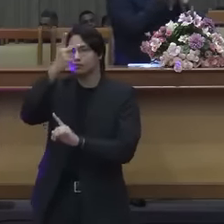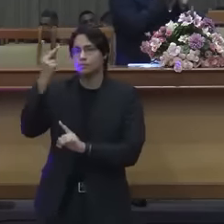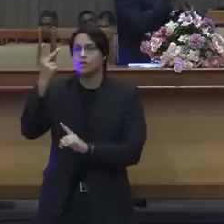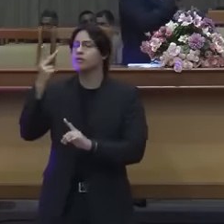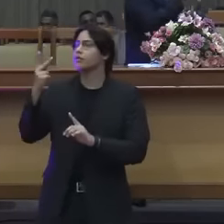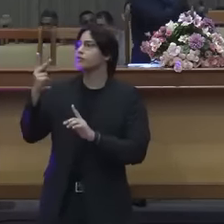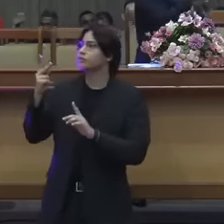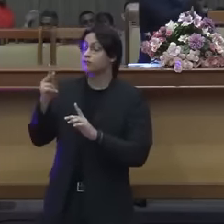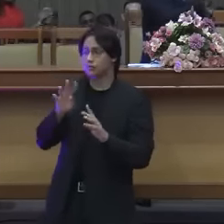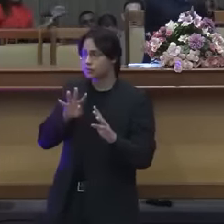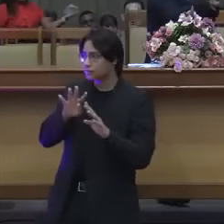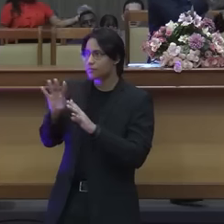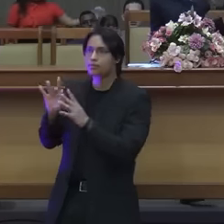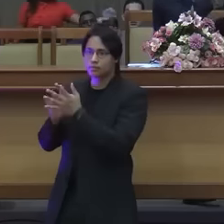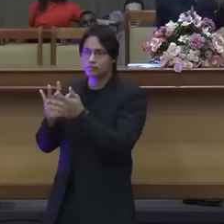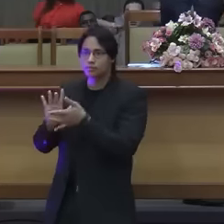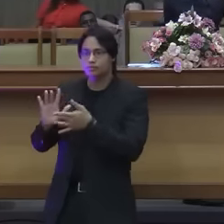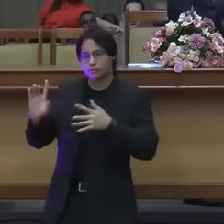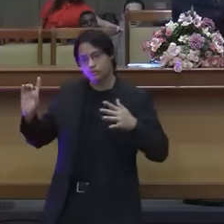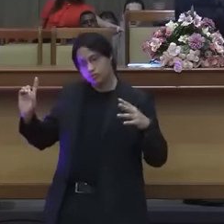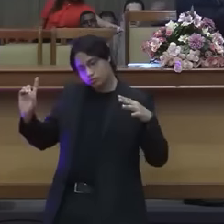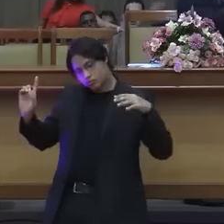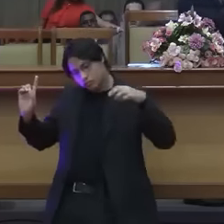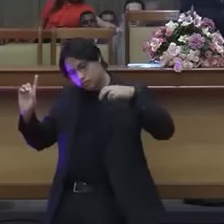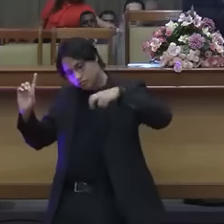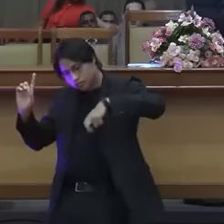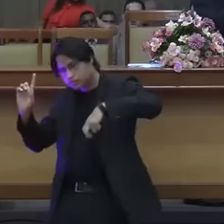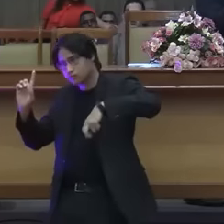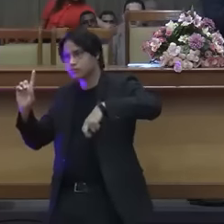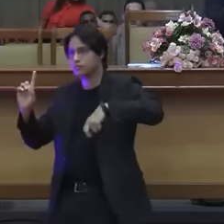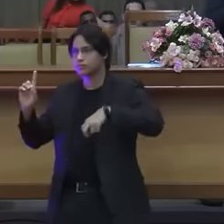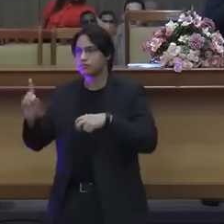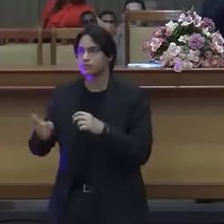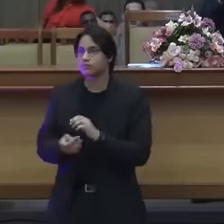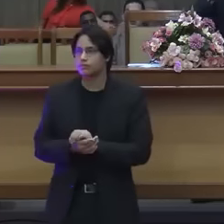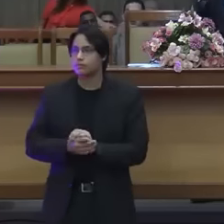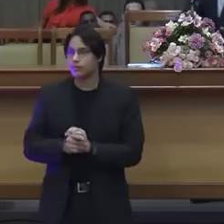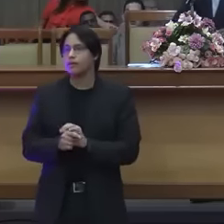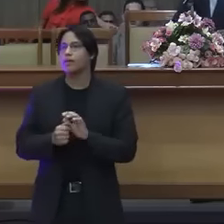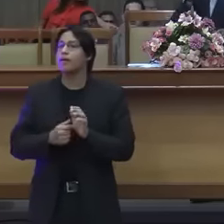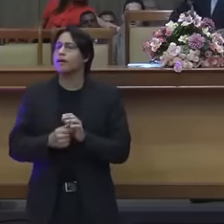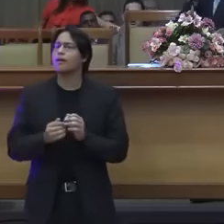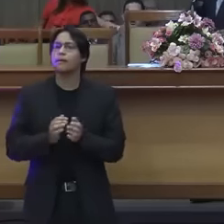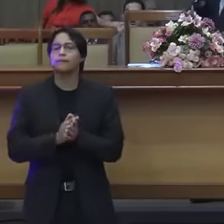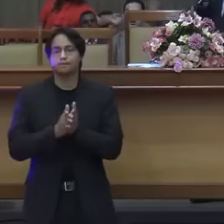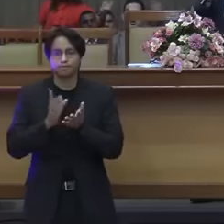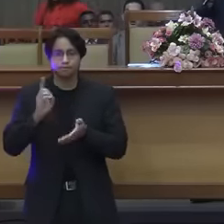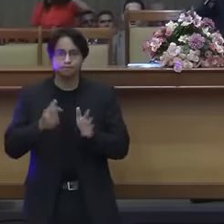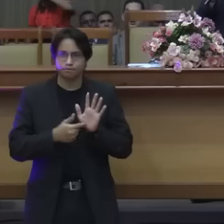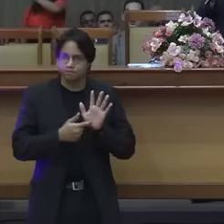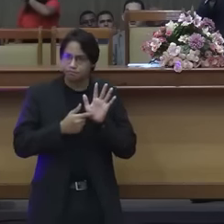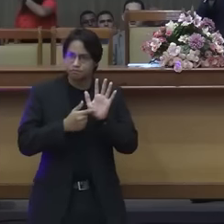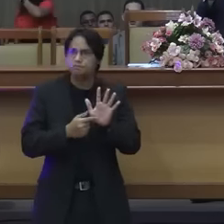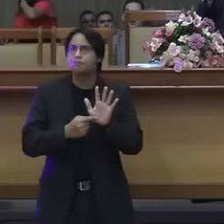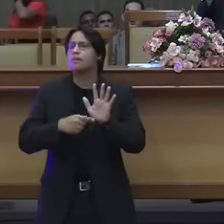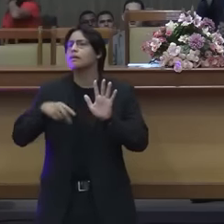deixa bem claro que quem tem o poder e a grandeza é o nosso Senhor Jesus Cristo.